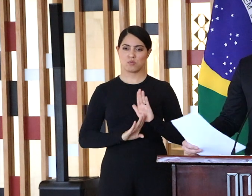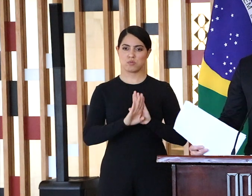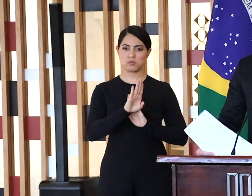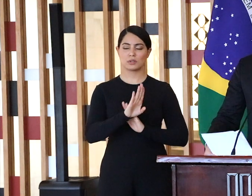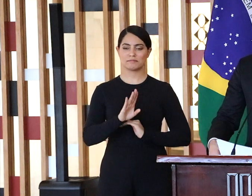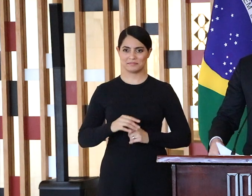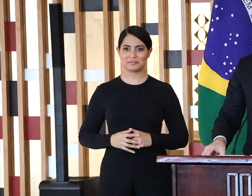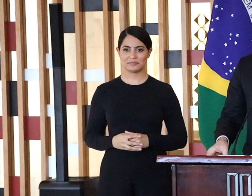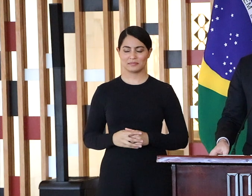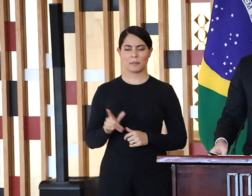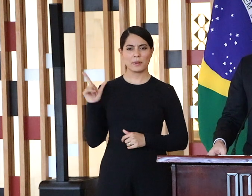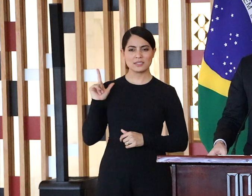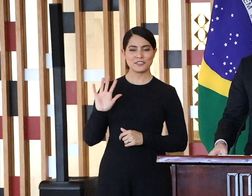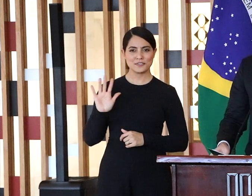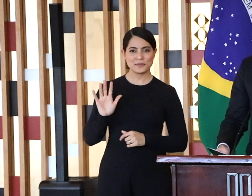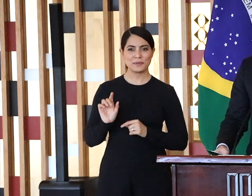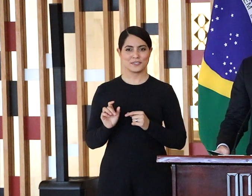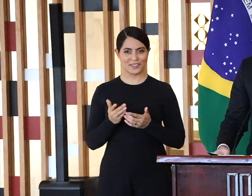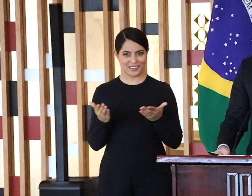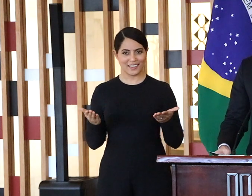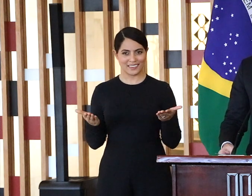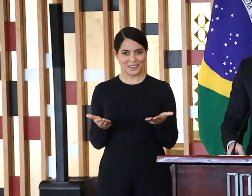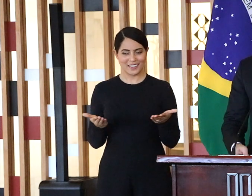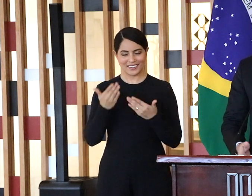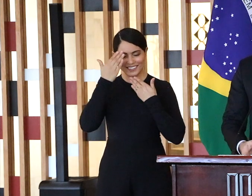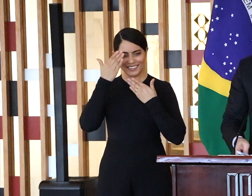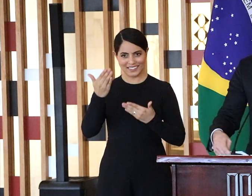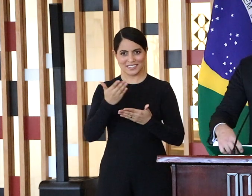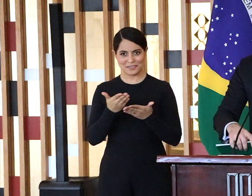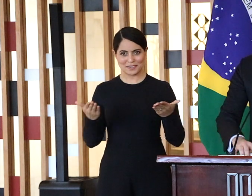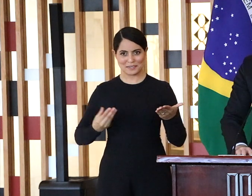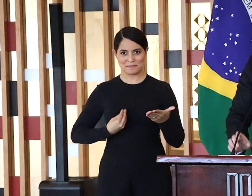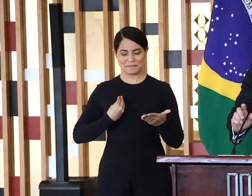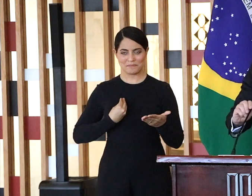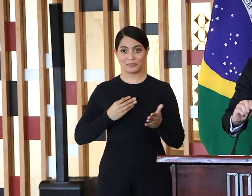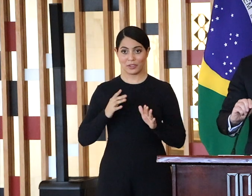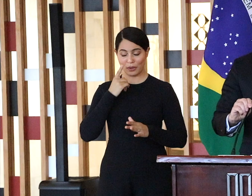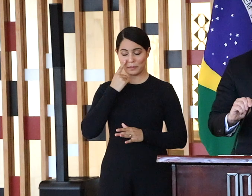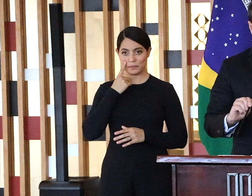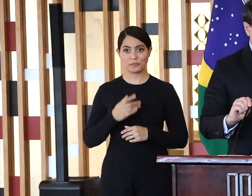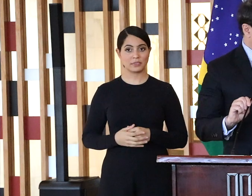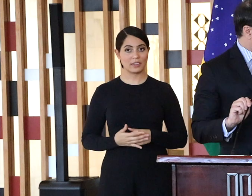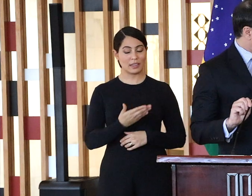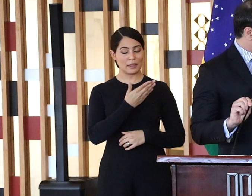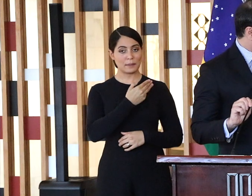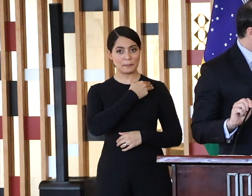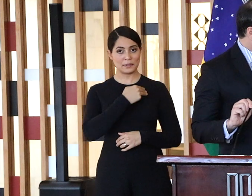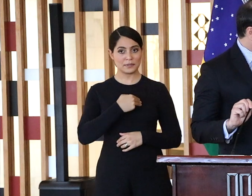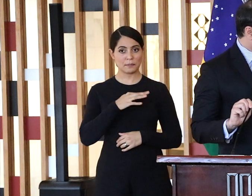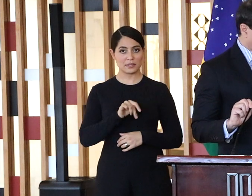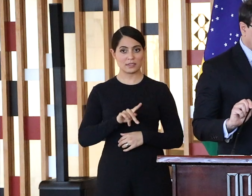Antes de me despedir dos senhores aqui de agradecer novamente a presença de todos dizer ministro Pestana e almirante